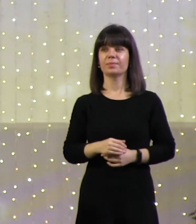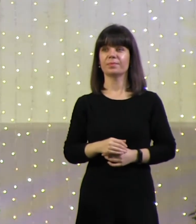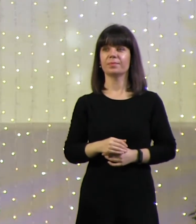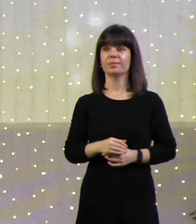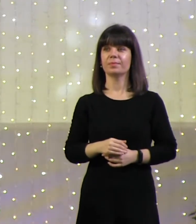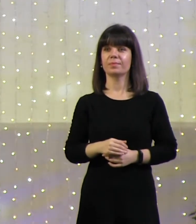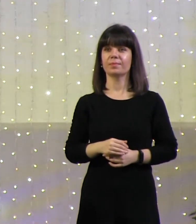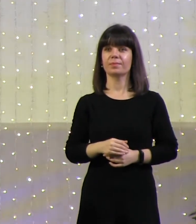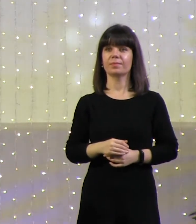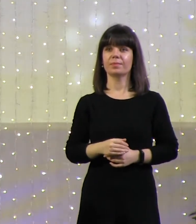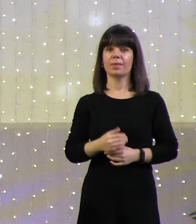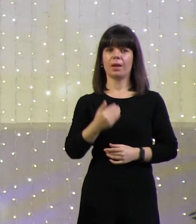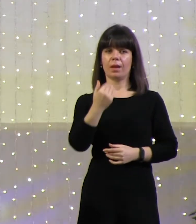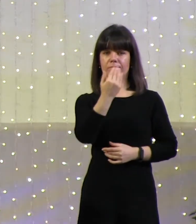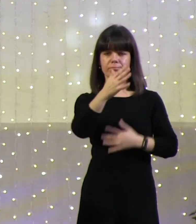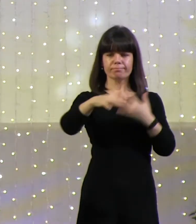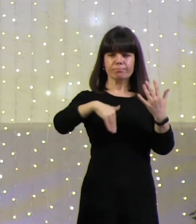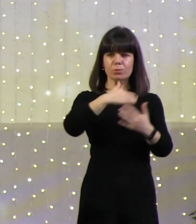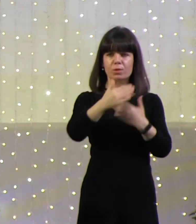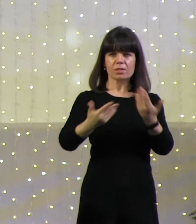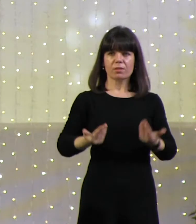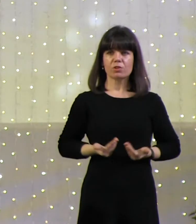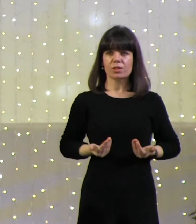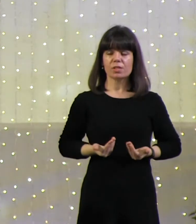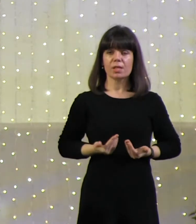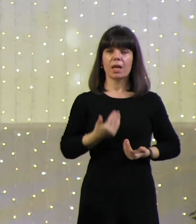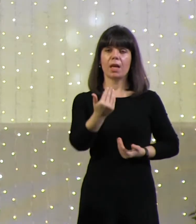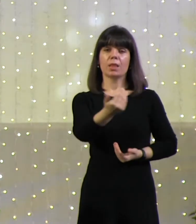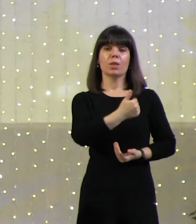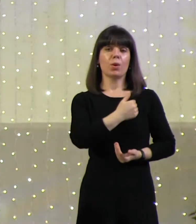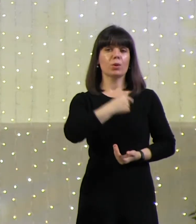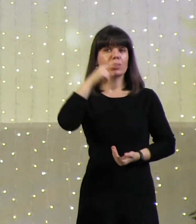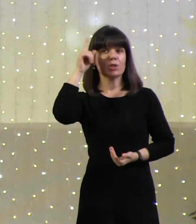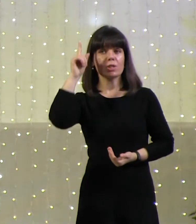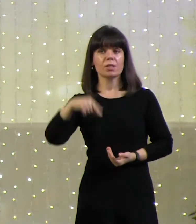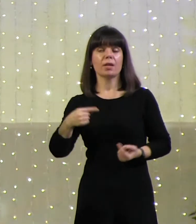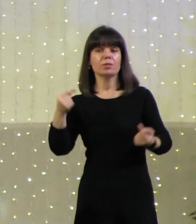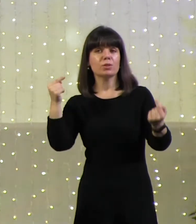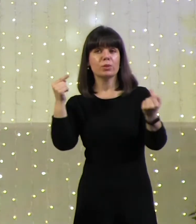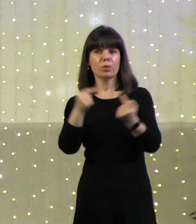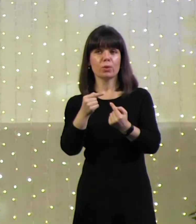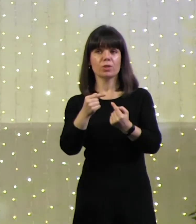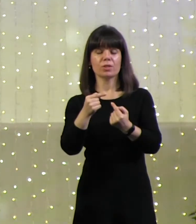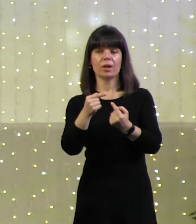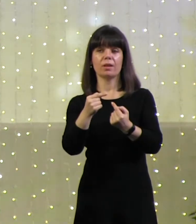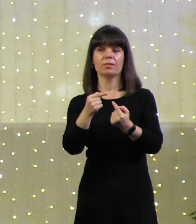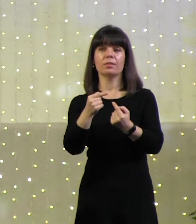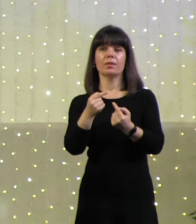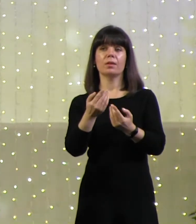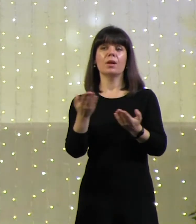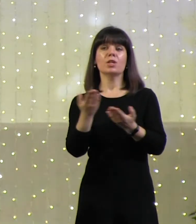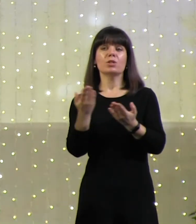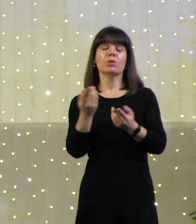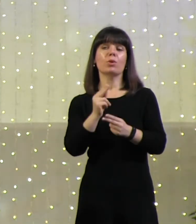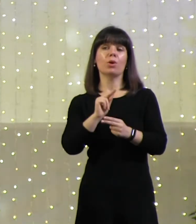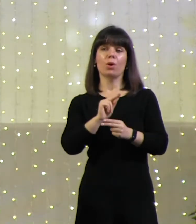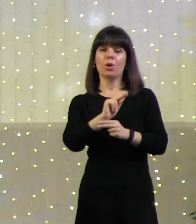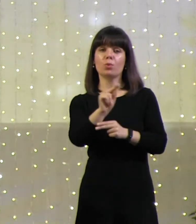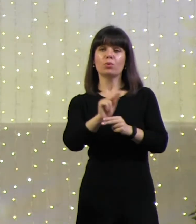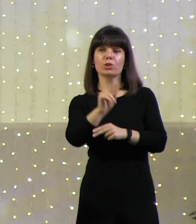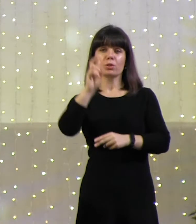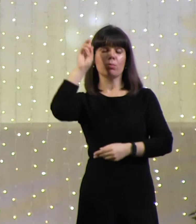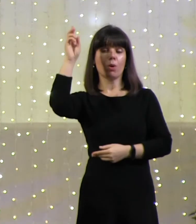Ты запутался в жизни? Ты хочешь знать точно, чему учит Бог о твоей